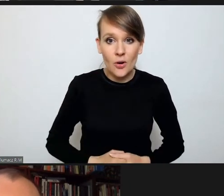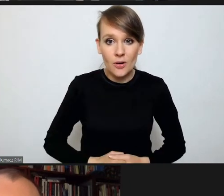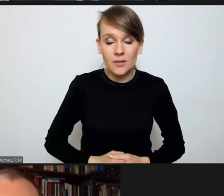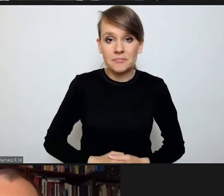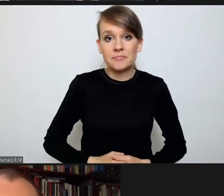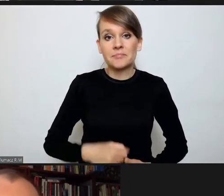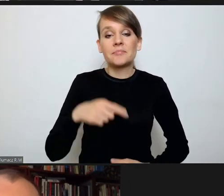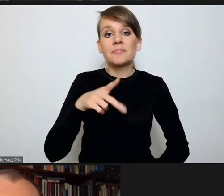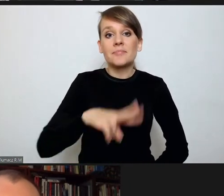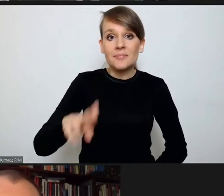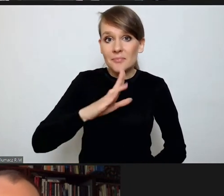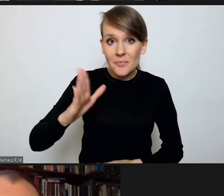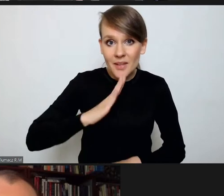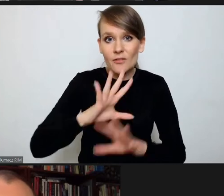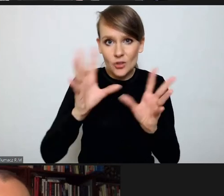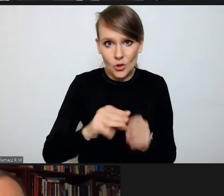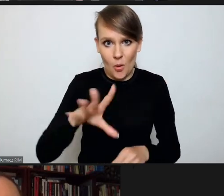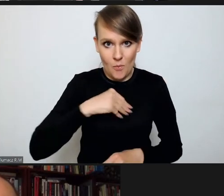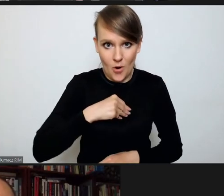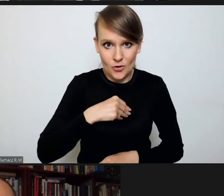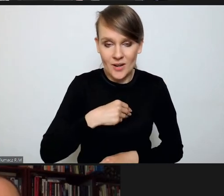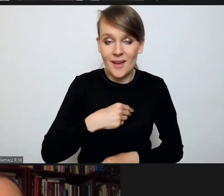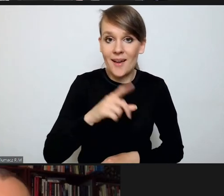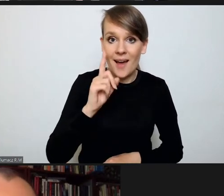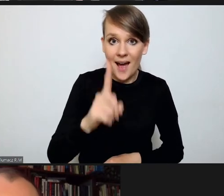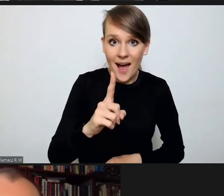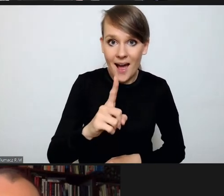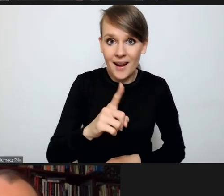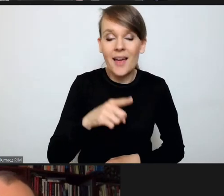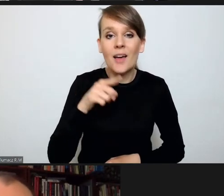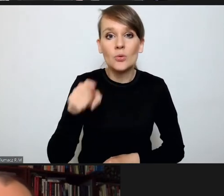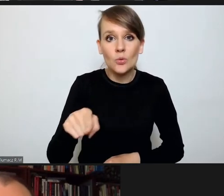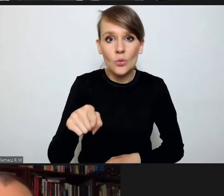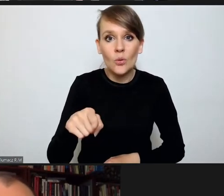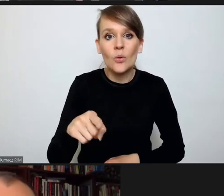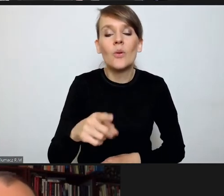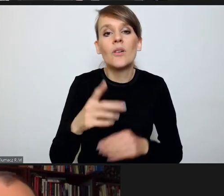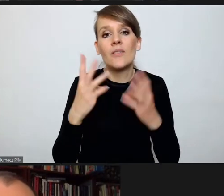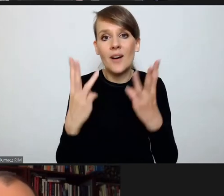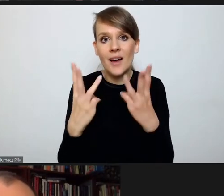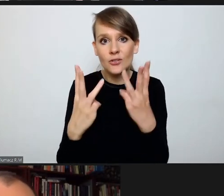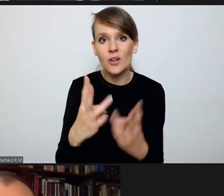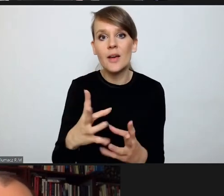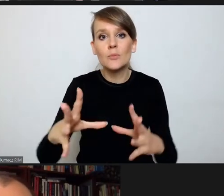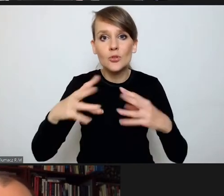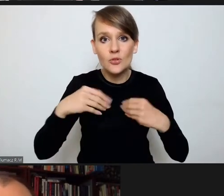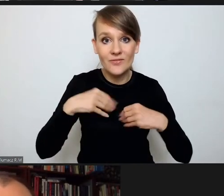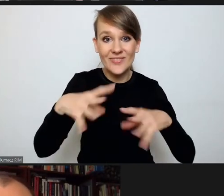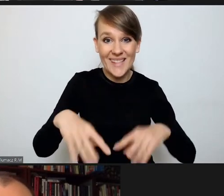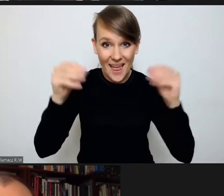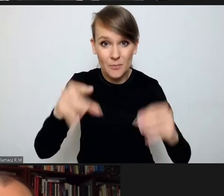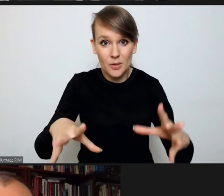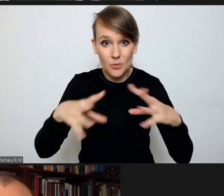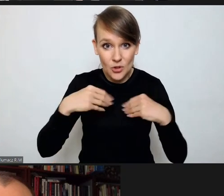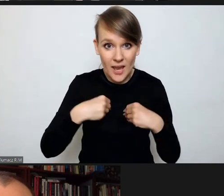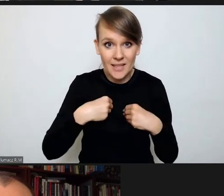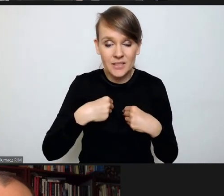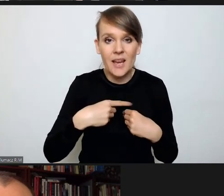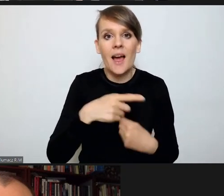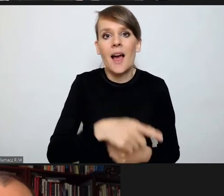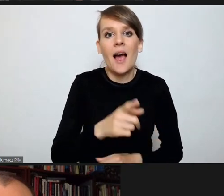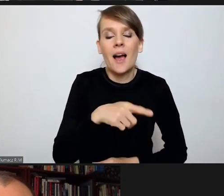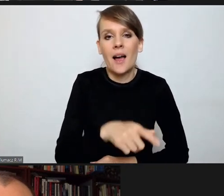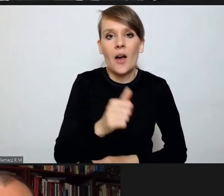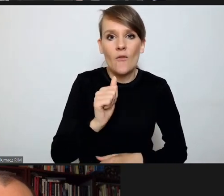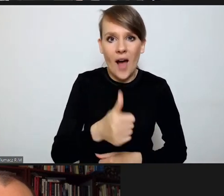Radia Bezpieczeństwa wszystko może, aczkolwiek punktem wyjścia jest jednak przyjęcie wstępnie, przynajmniej kwalifikacji